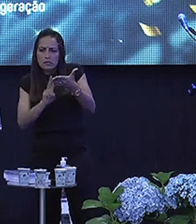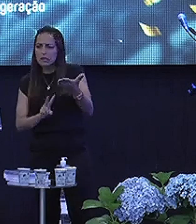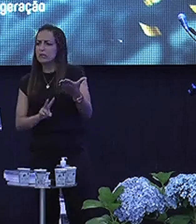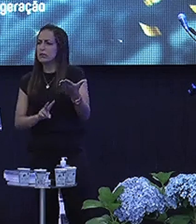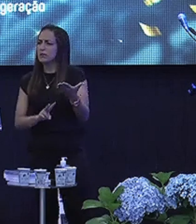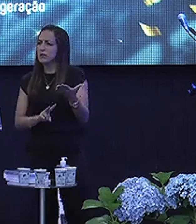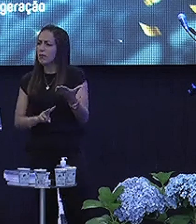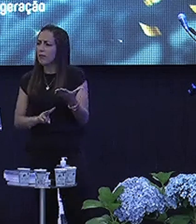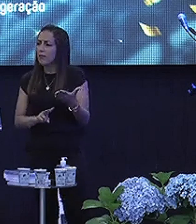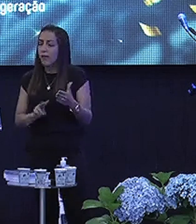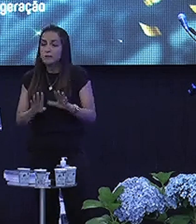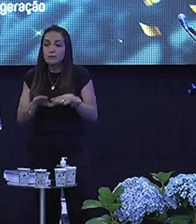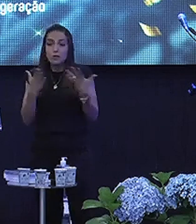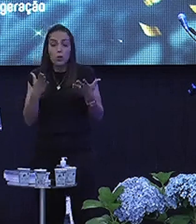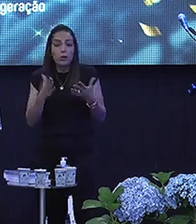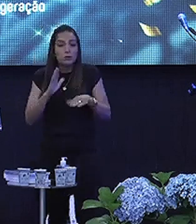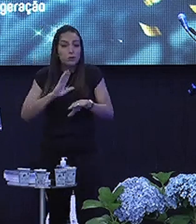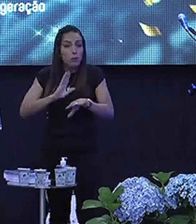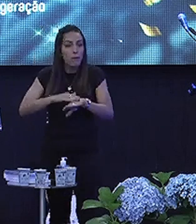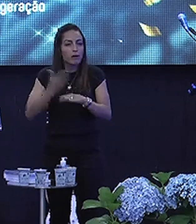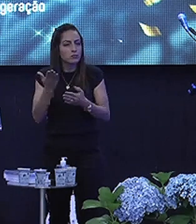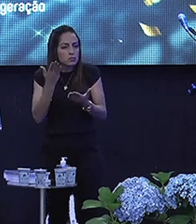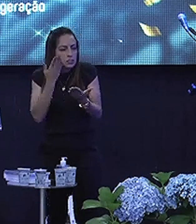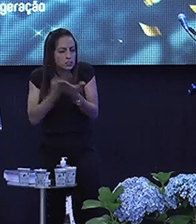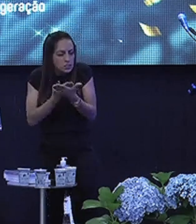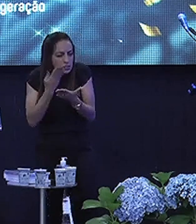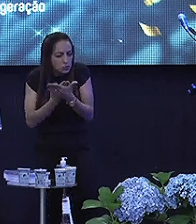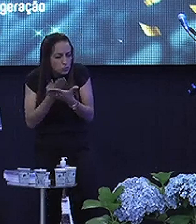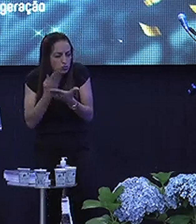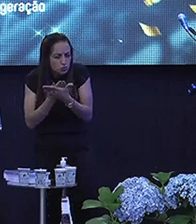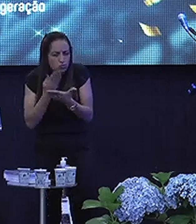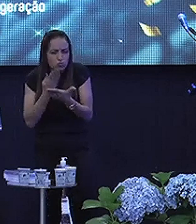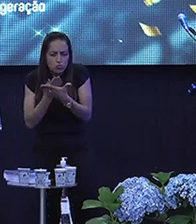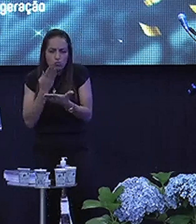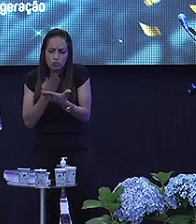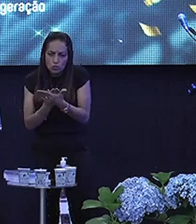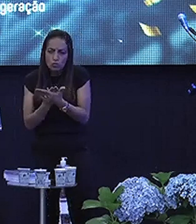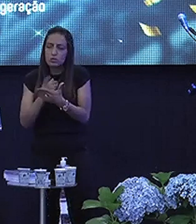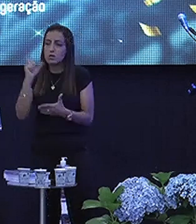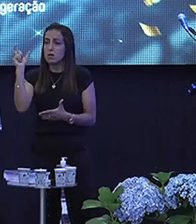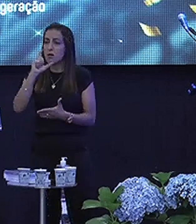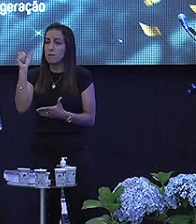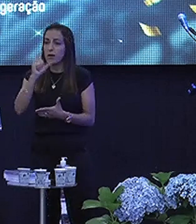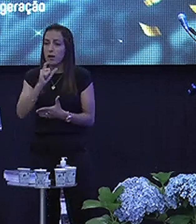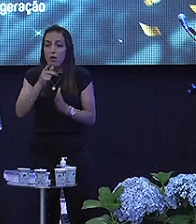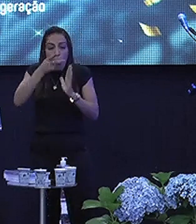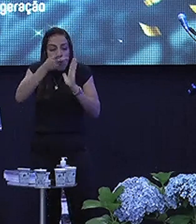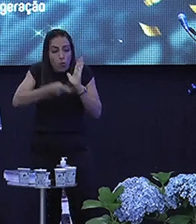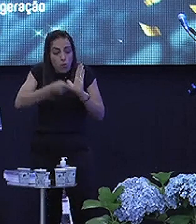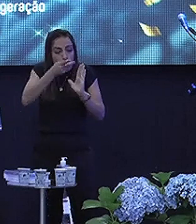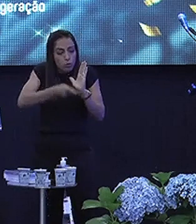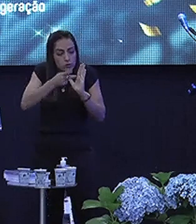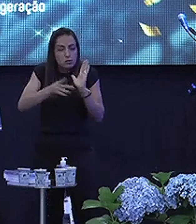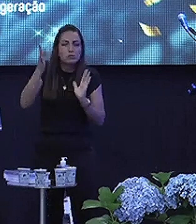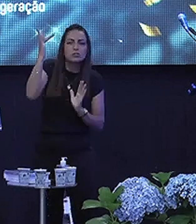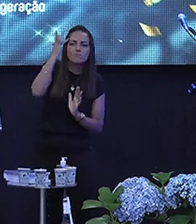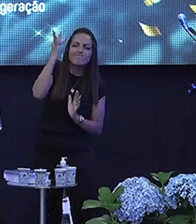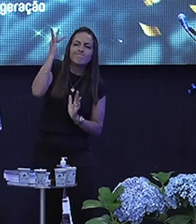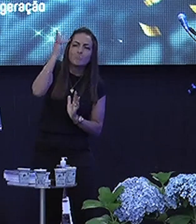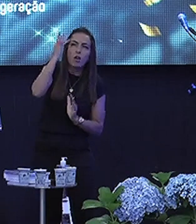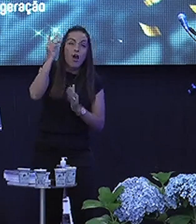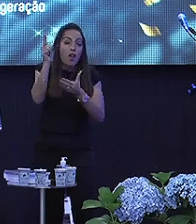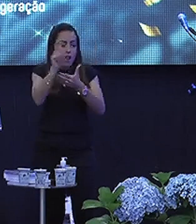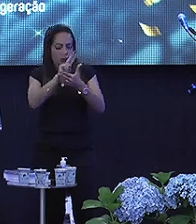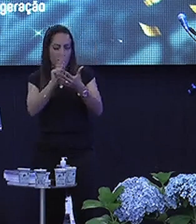Querido, quanto mais você medita Na palavra Quanto mais você medita O processo de maturidade Tem a ver com